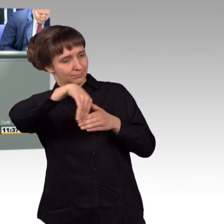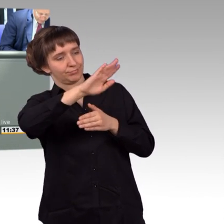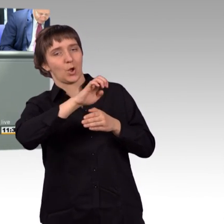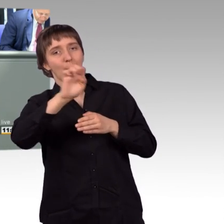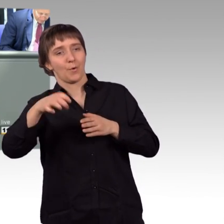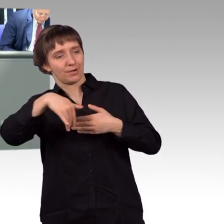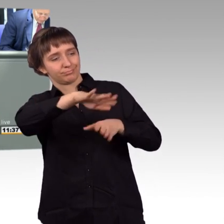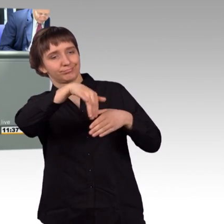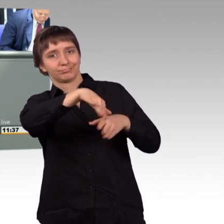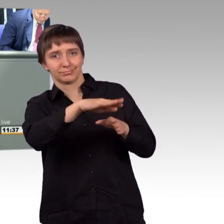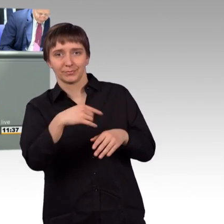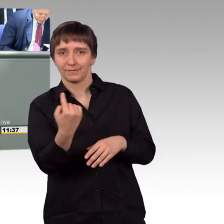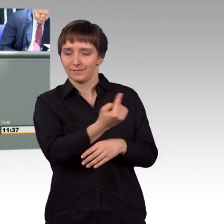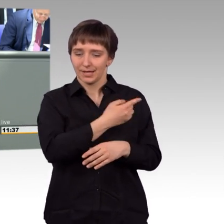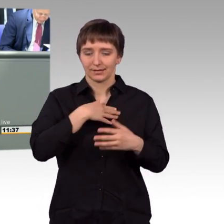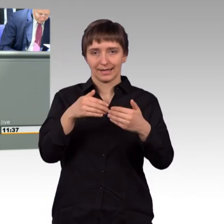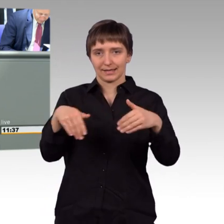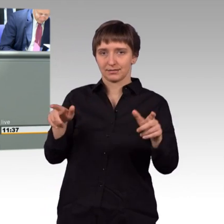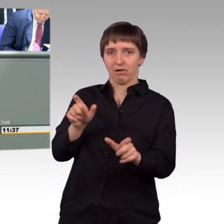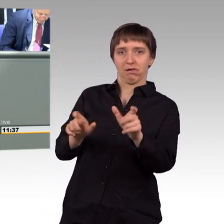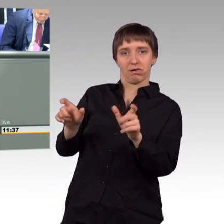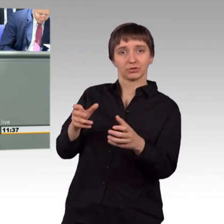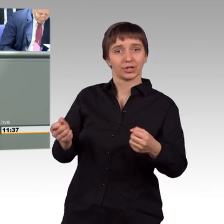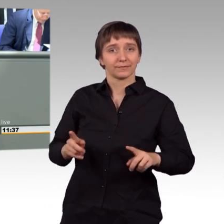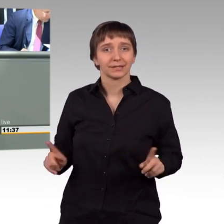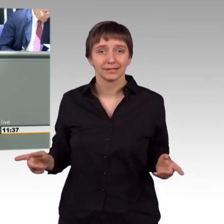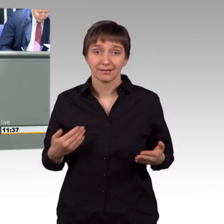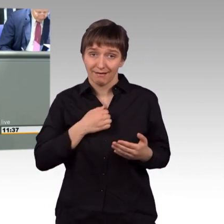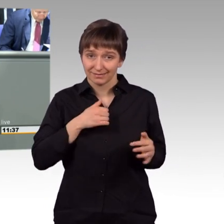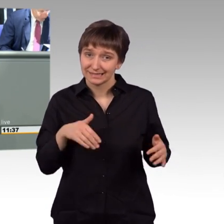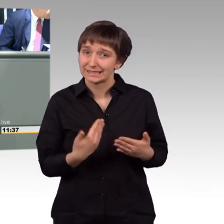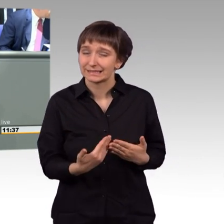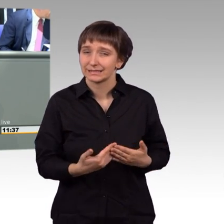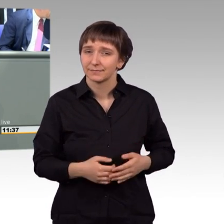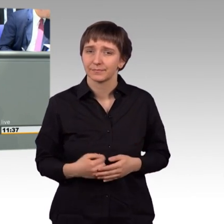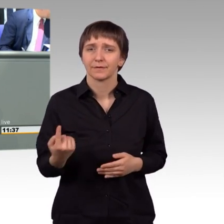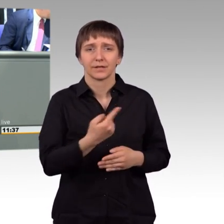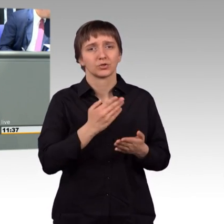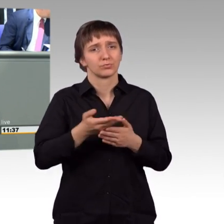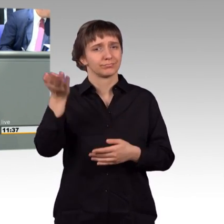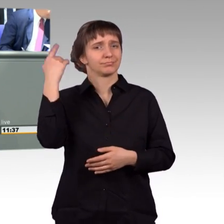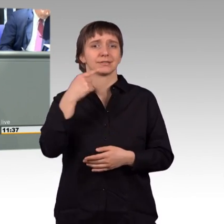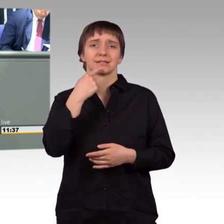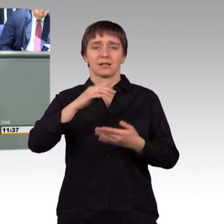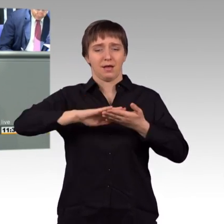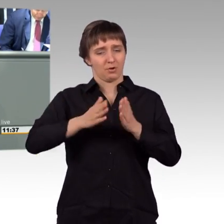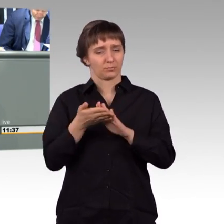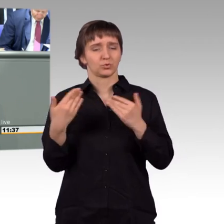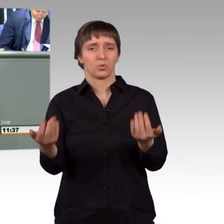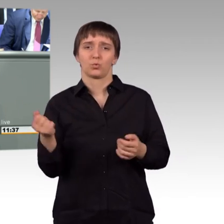Grenzen nicht aufhalten können? Wir haben damals schon gesagt, dieses Abkommen ist ein fundamentaler Fehler, denn er begründet eine